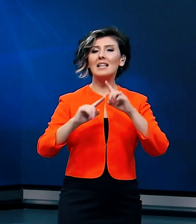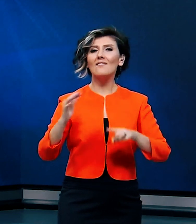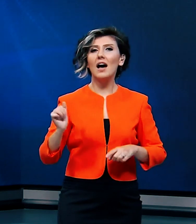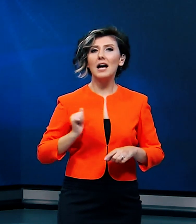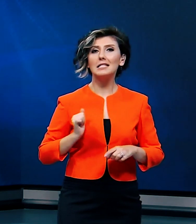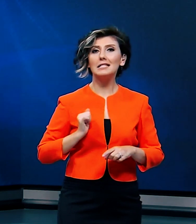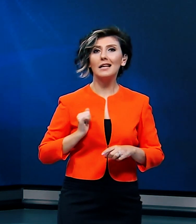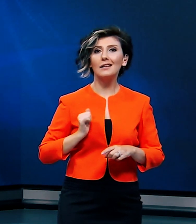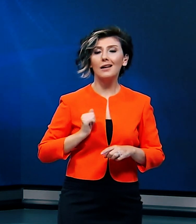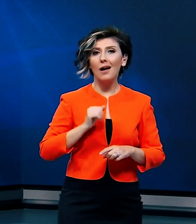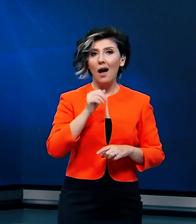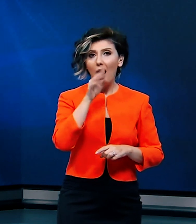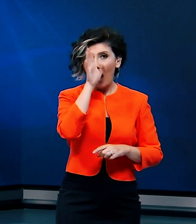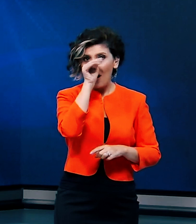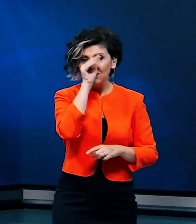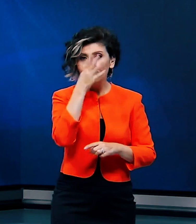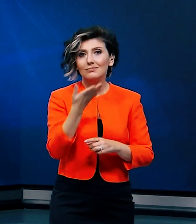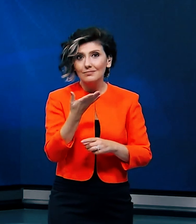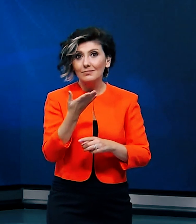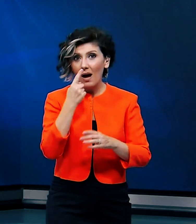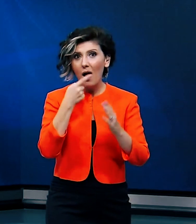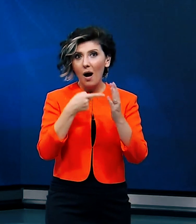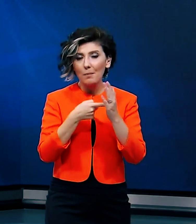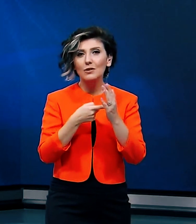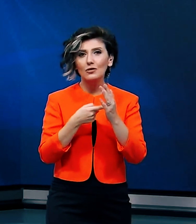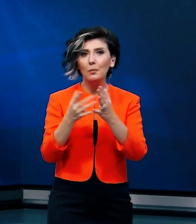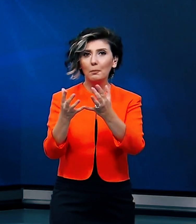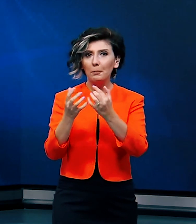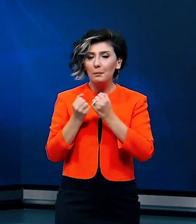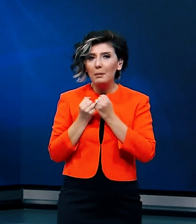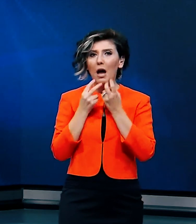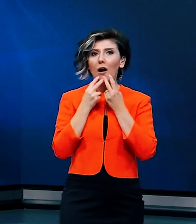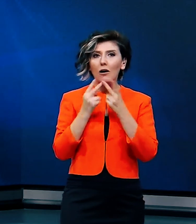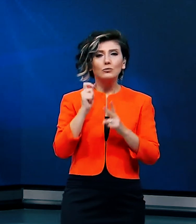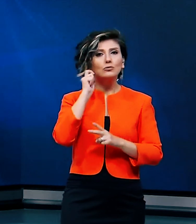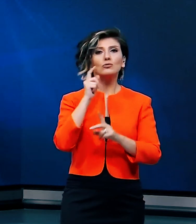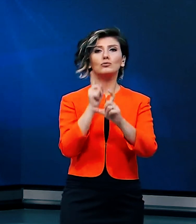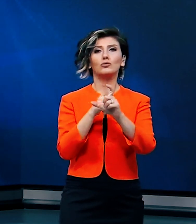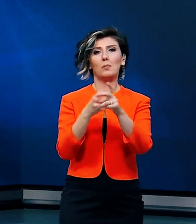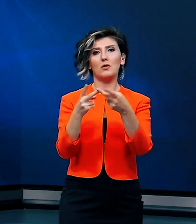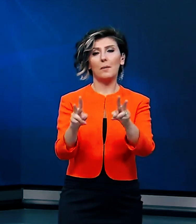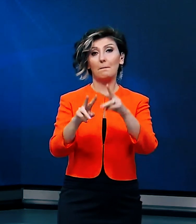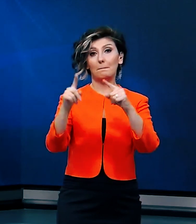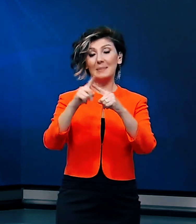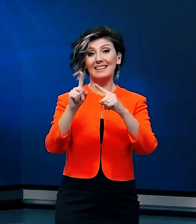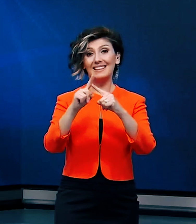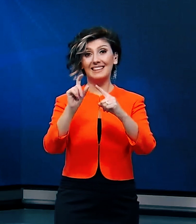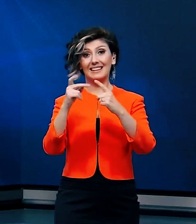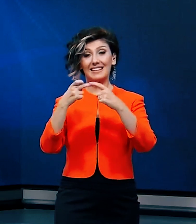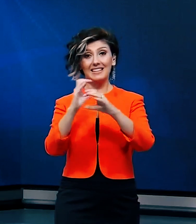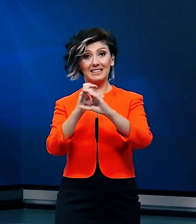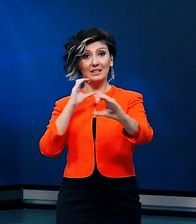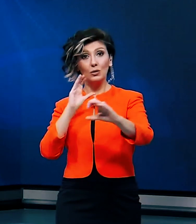askeri casusluk maksadıyla temin etmek ve açıklamak suçlarından soruşturma açıldı. MİT tırlarının